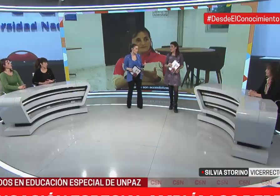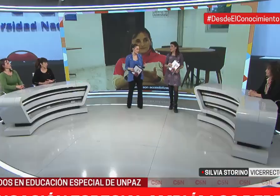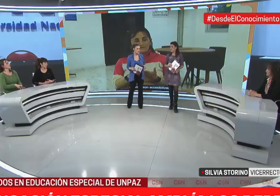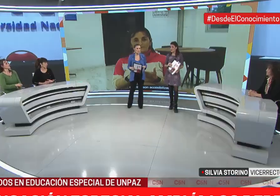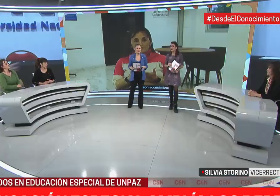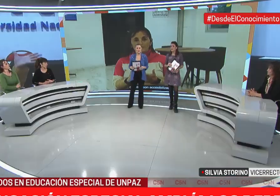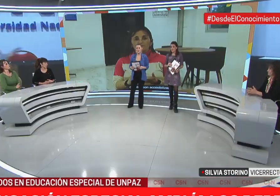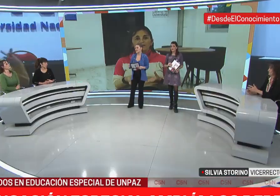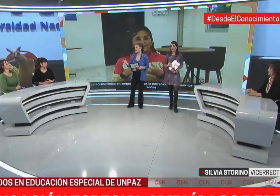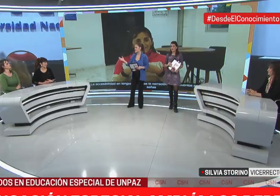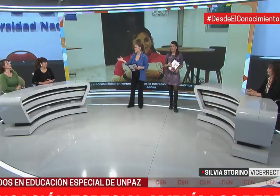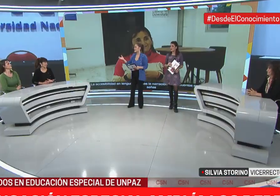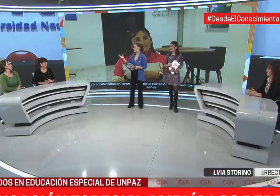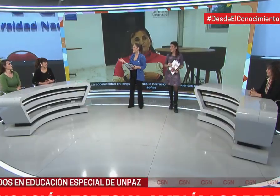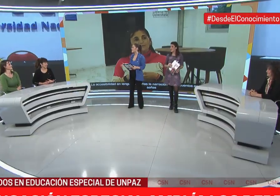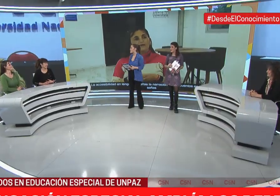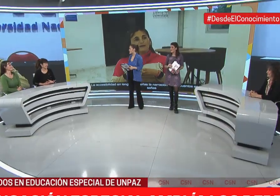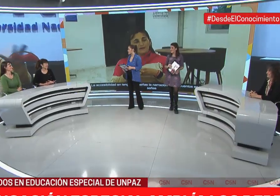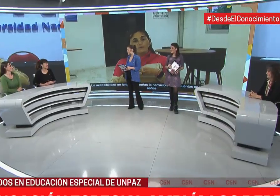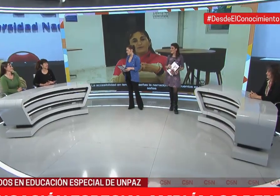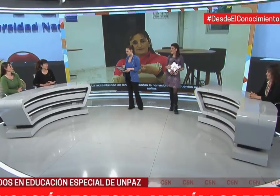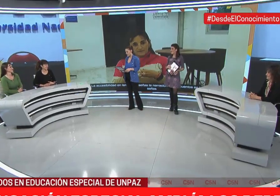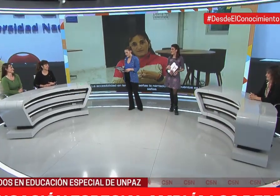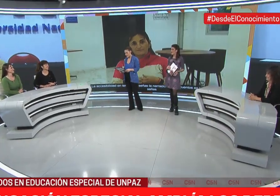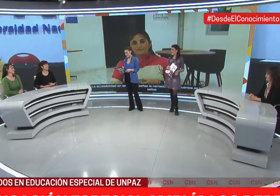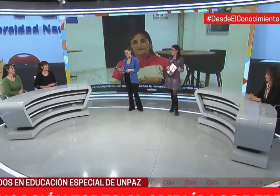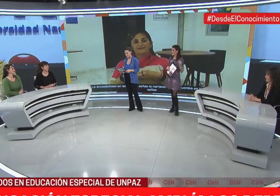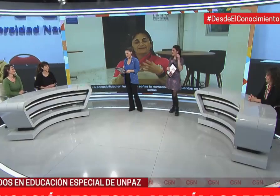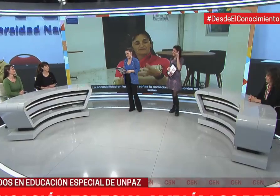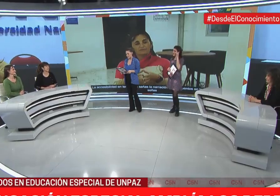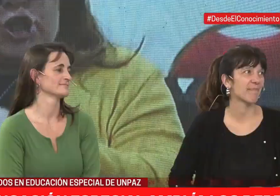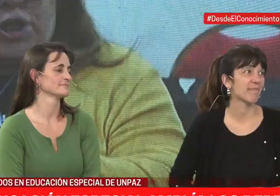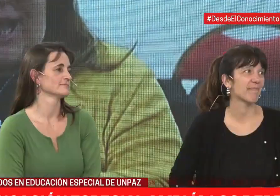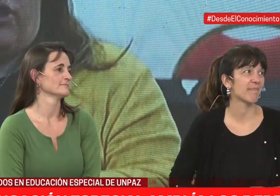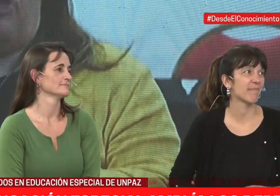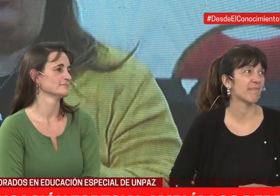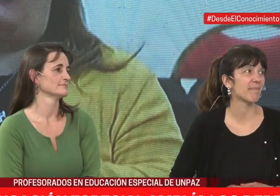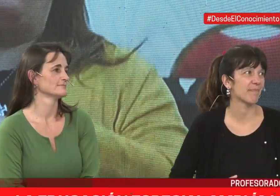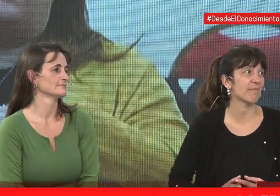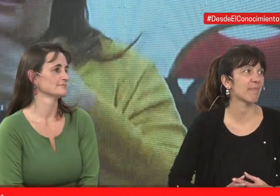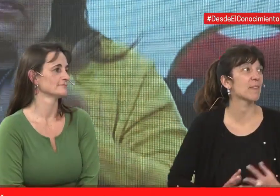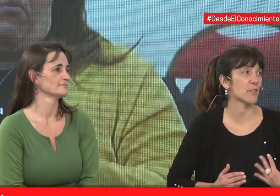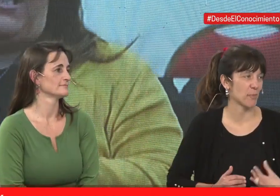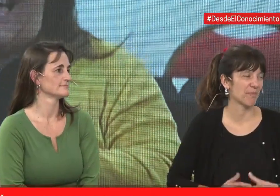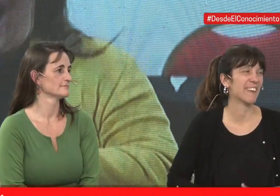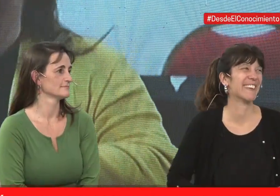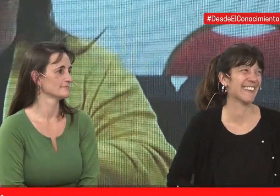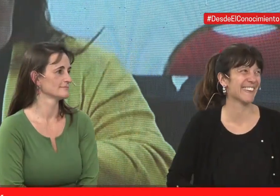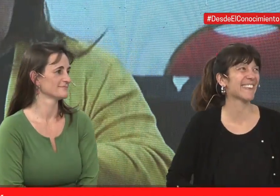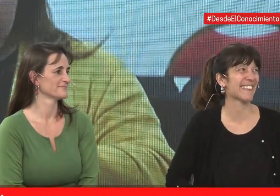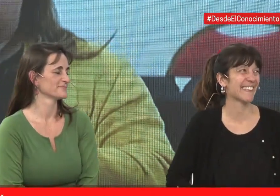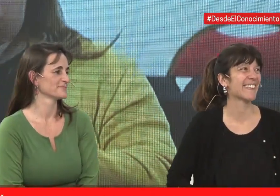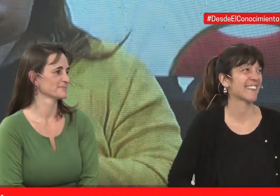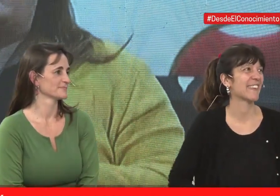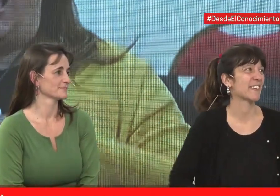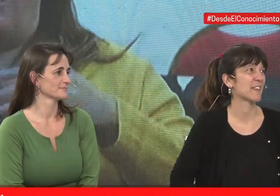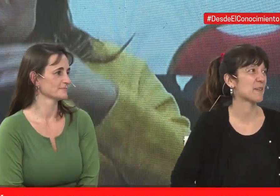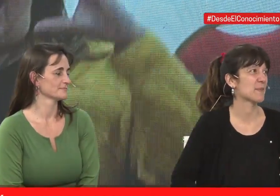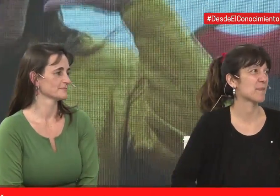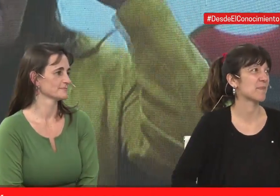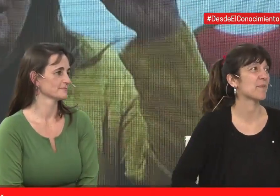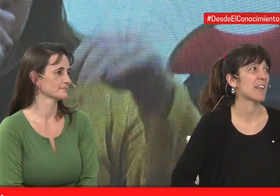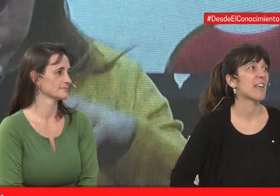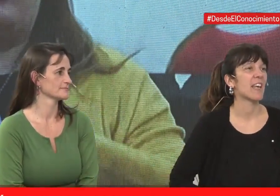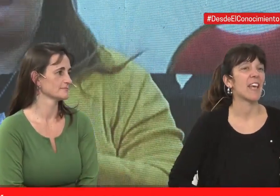muchos proyectos este profesorado, así que ya arrancamos con las chicas también docentes, Marcela y con Anabel. Marcela, si te parece, arrancamos con vos. ¿De qué